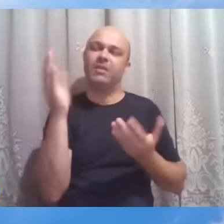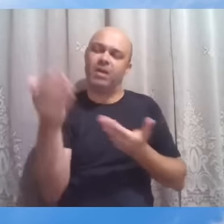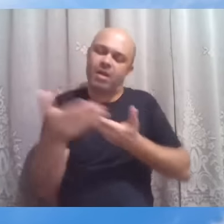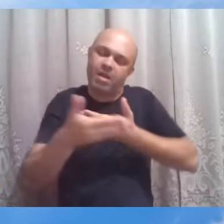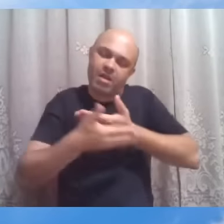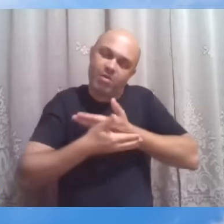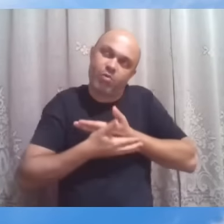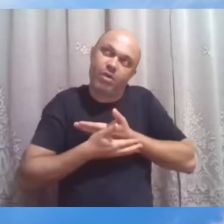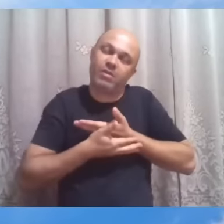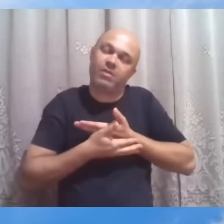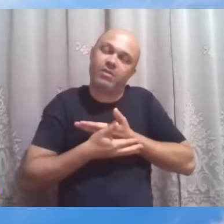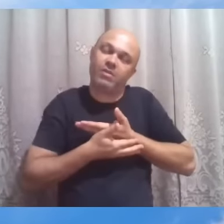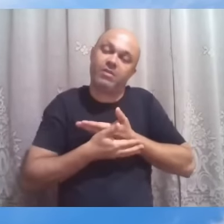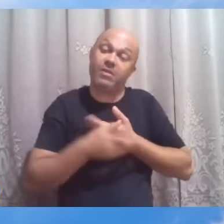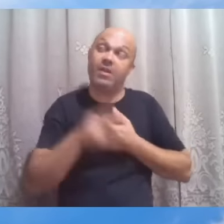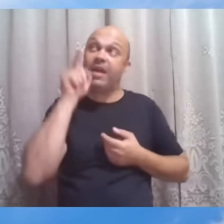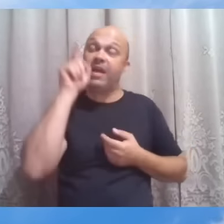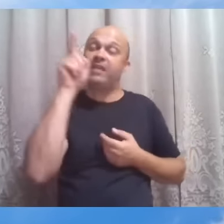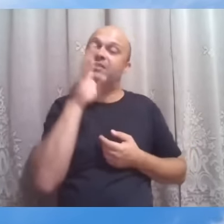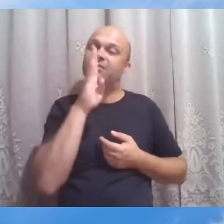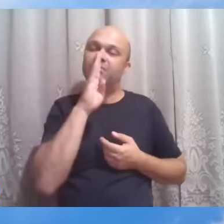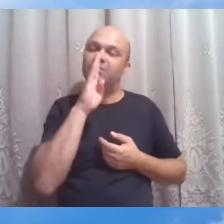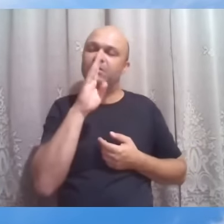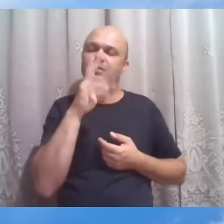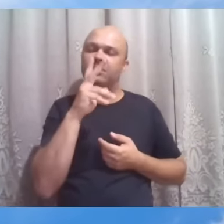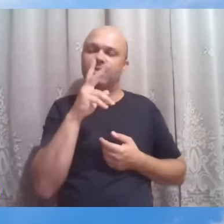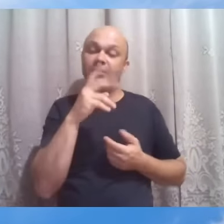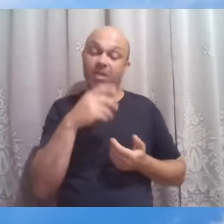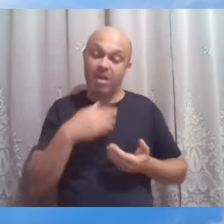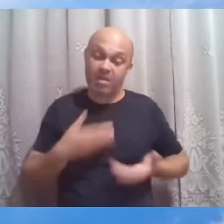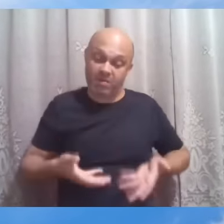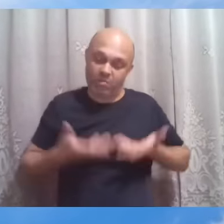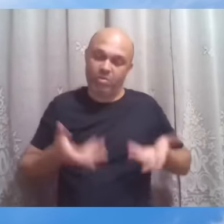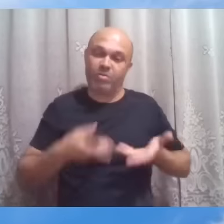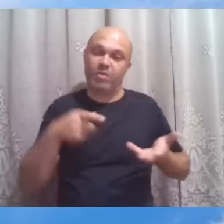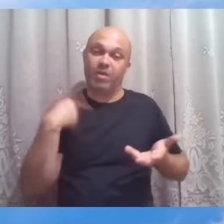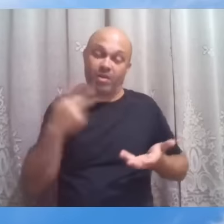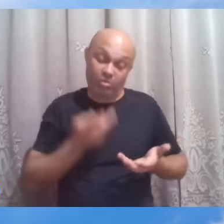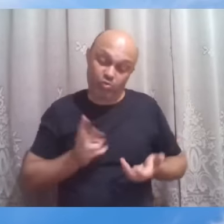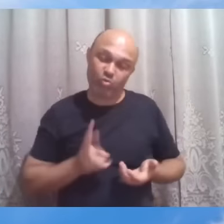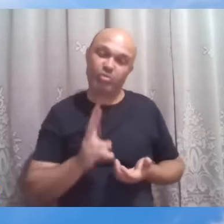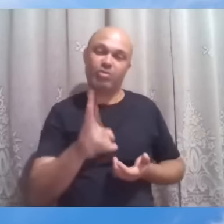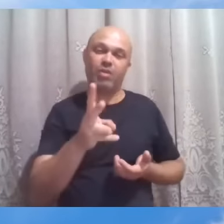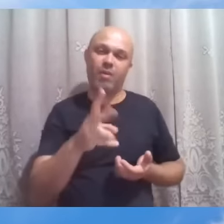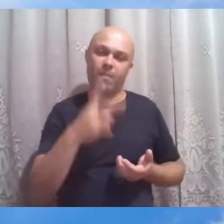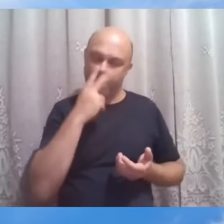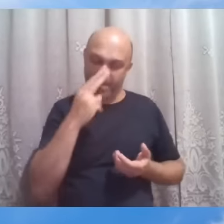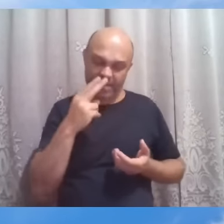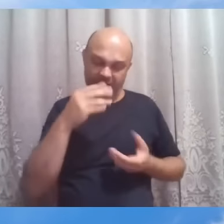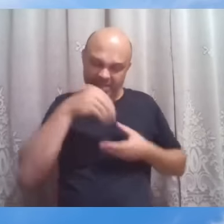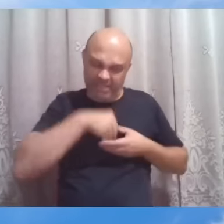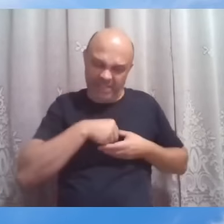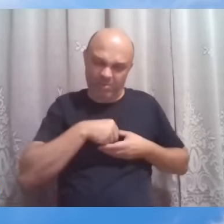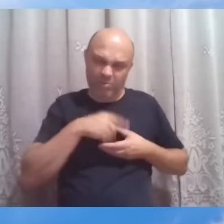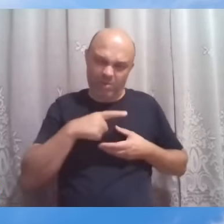desse silêncio que nos motivou a perseverar, tirou de nós forças que não julgávamos possuir.